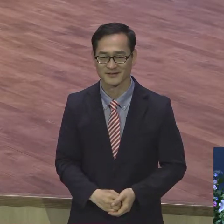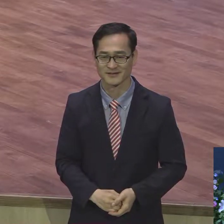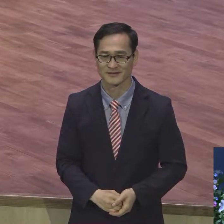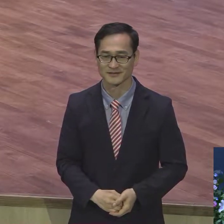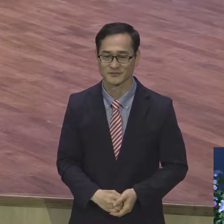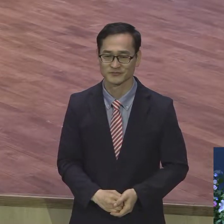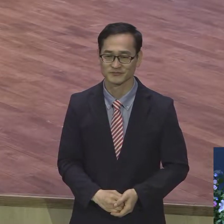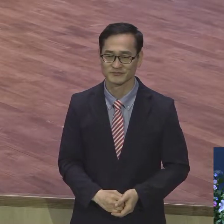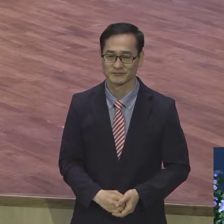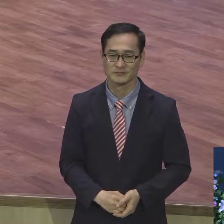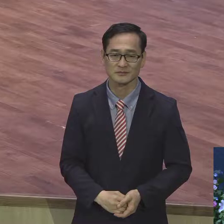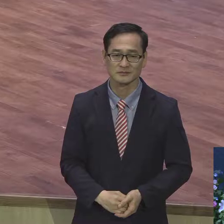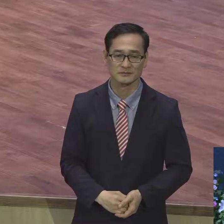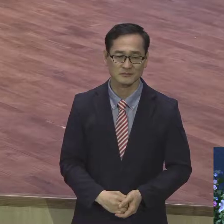그냥 사랑한다.